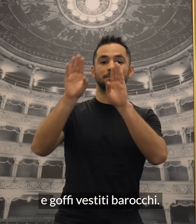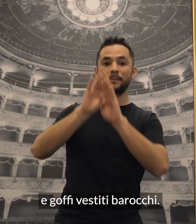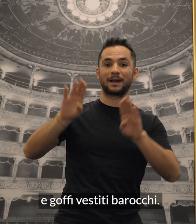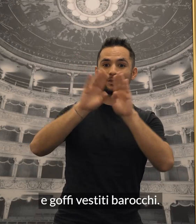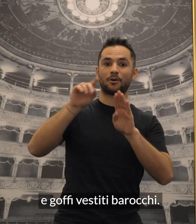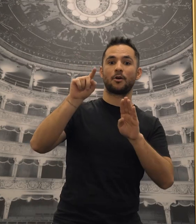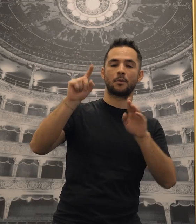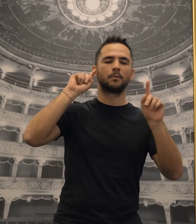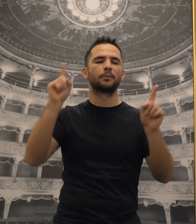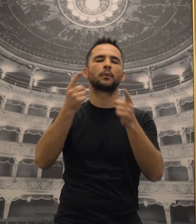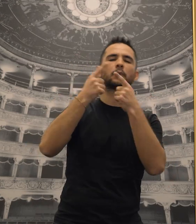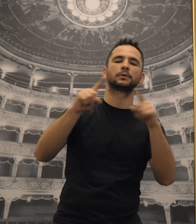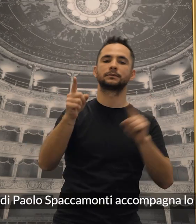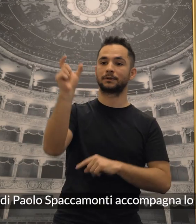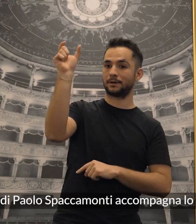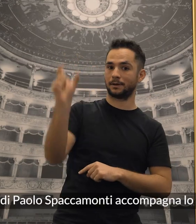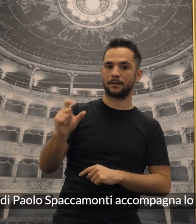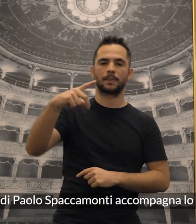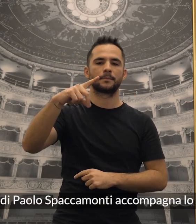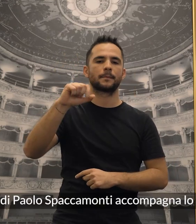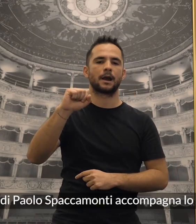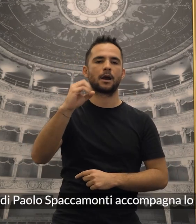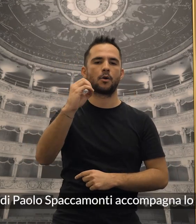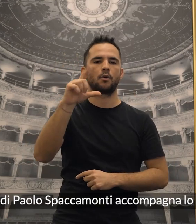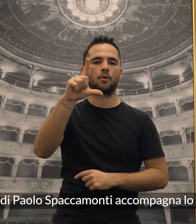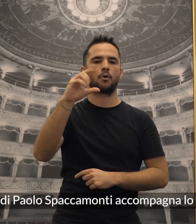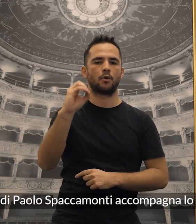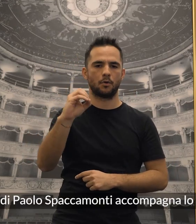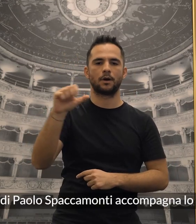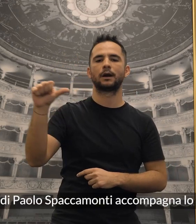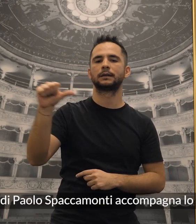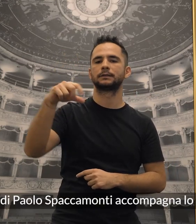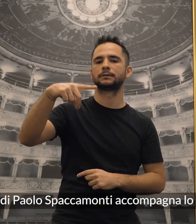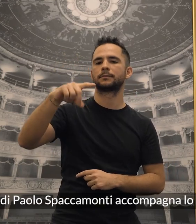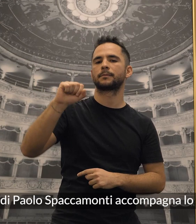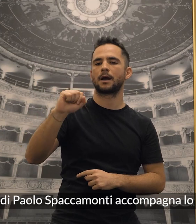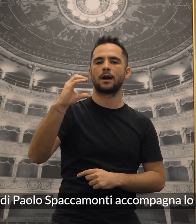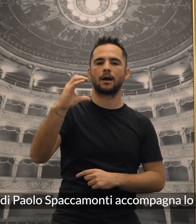barocchi. La musica di Paolo Spaccamonti accompagna lo spettacolo.